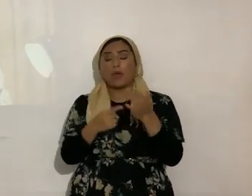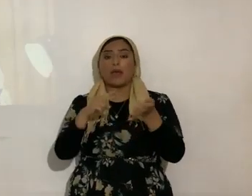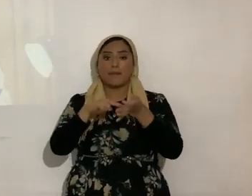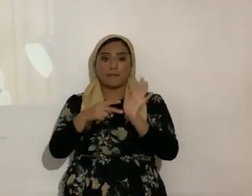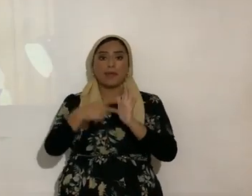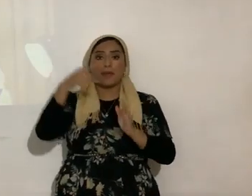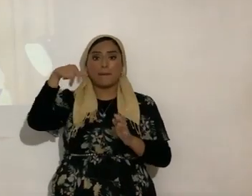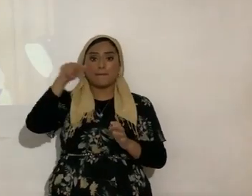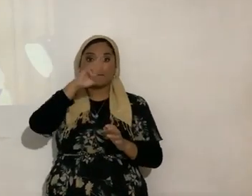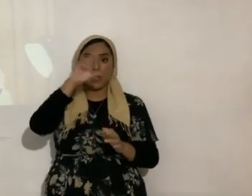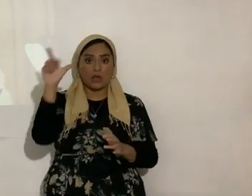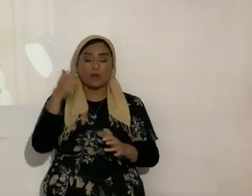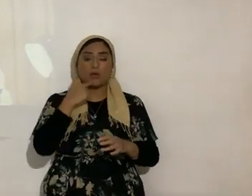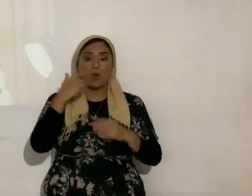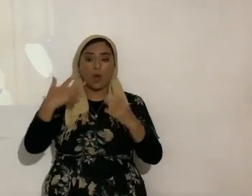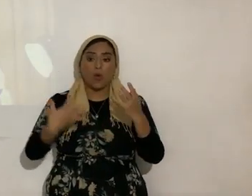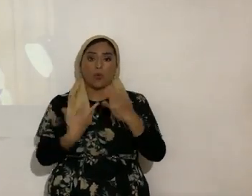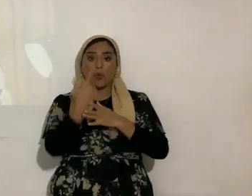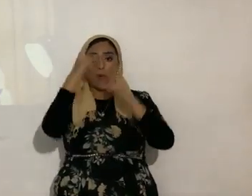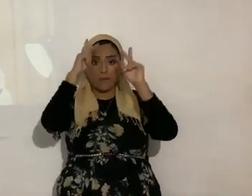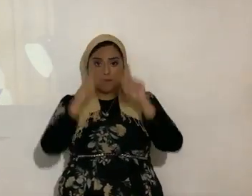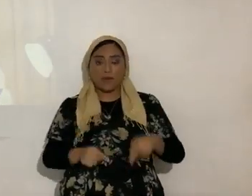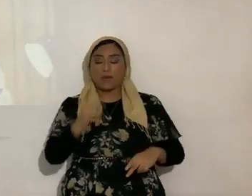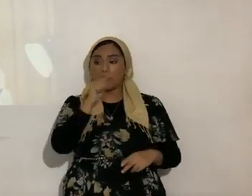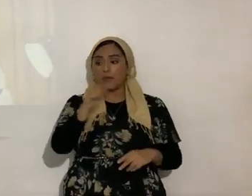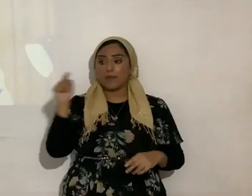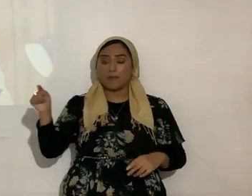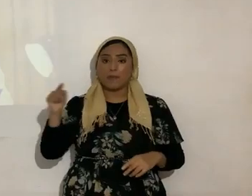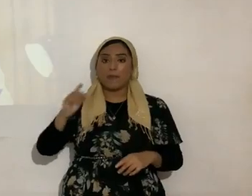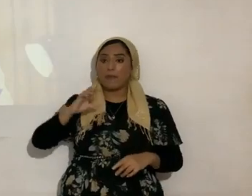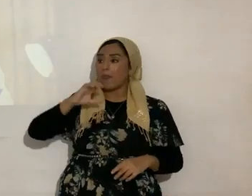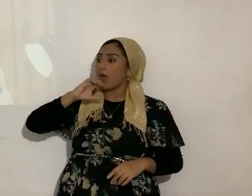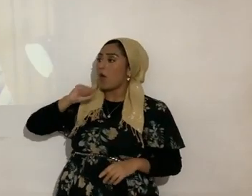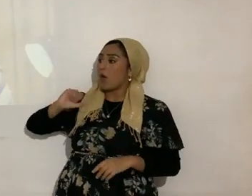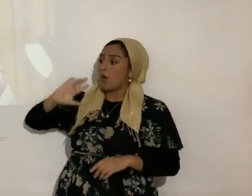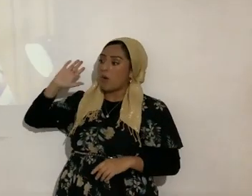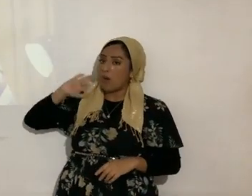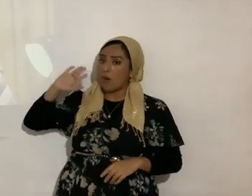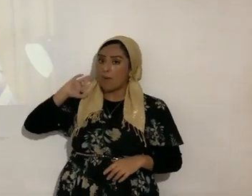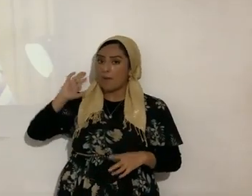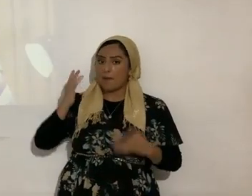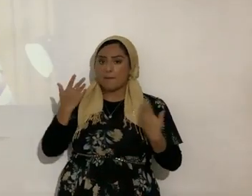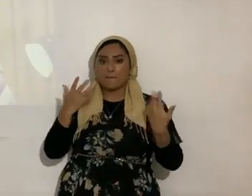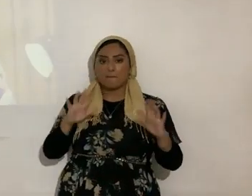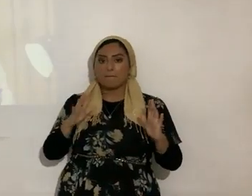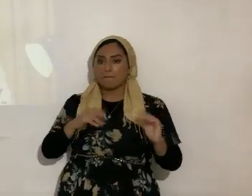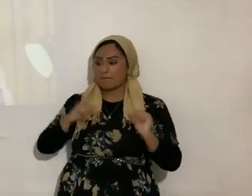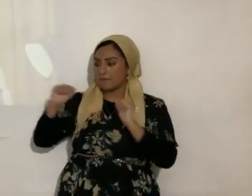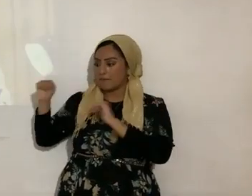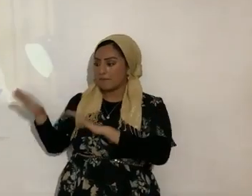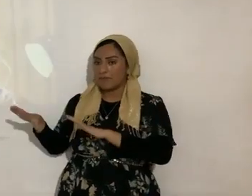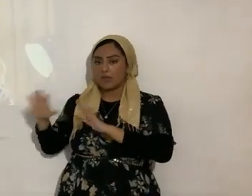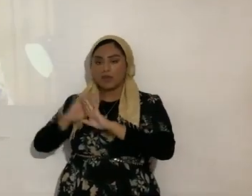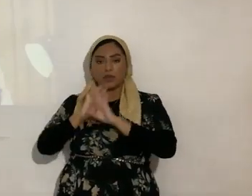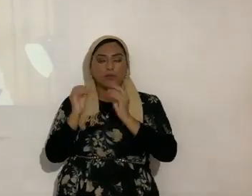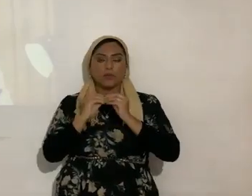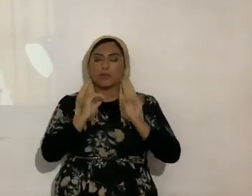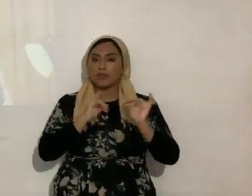cuando dice, nueva criatura sois, las cosas viejas pasaron, ya no es uno el mismo, ya